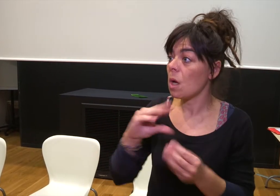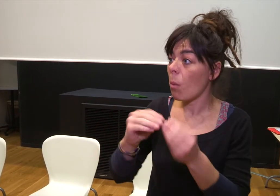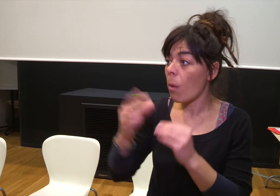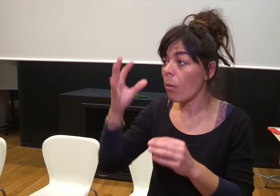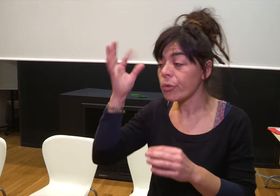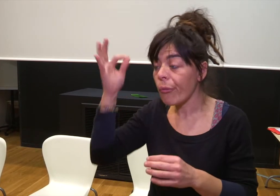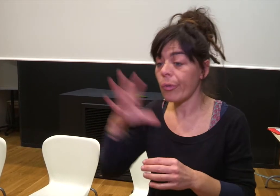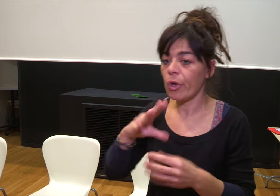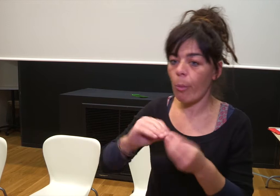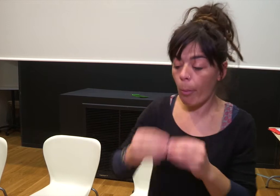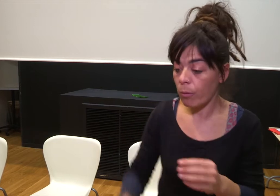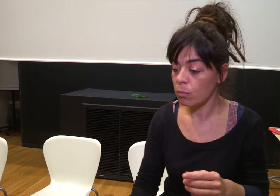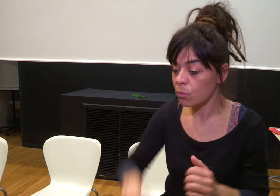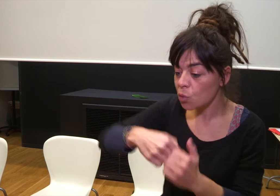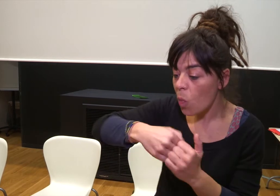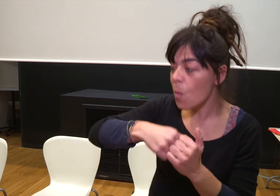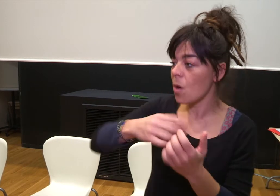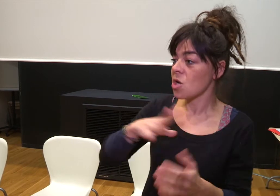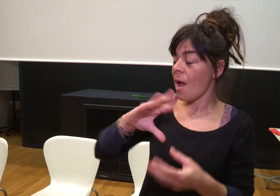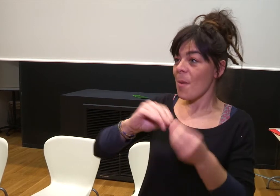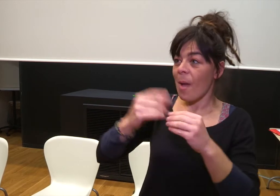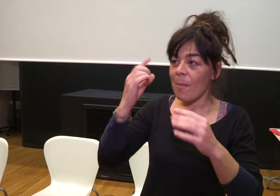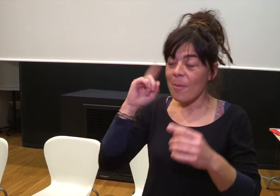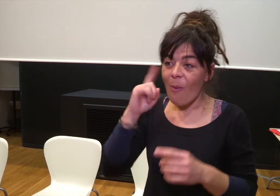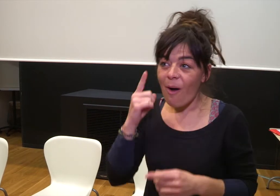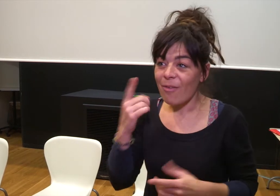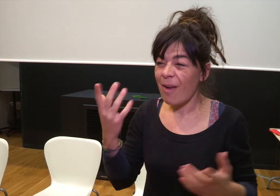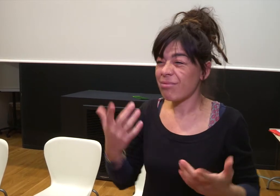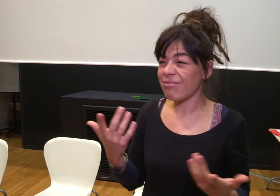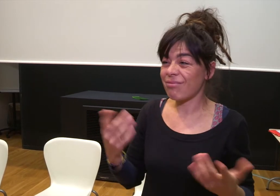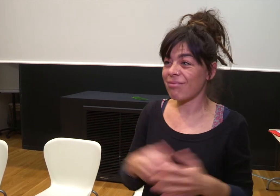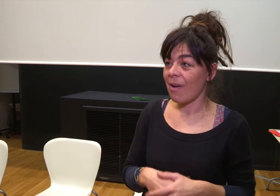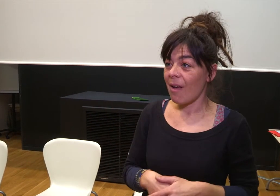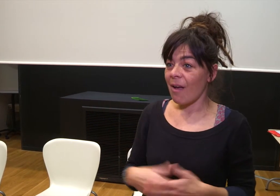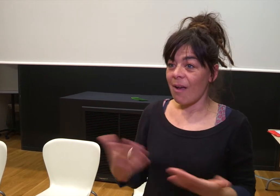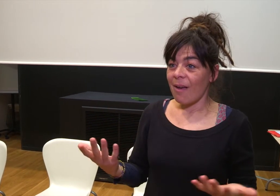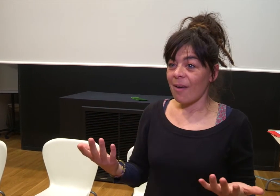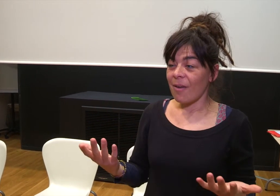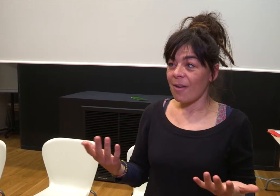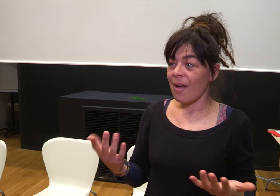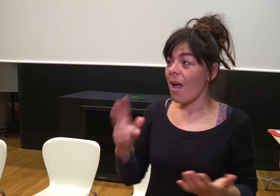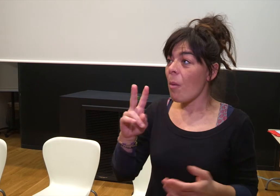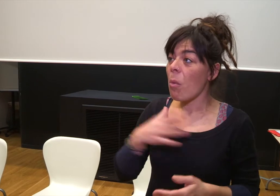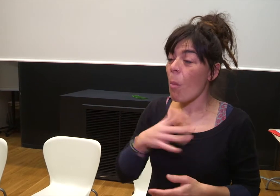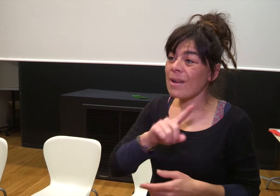cheveux, de genoux, n'importe quoi, j'en sais rien. Donc voilà, pour moi, ce n pas un problème en fait, c'est une différence.